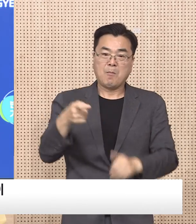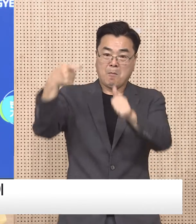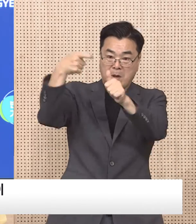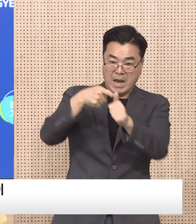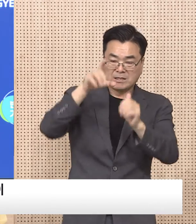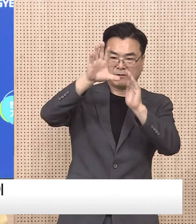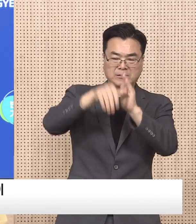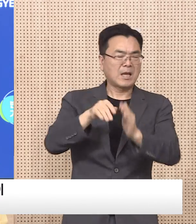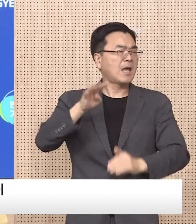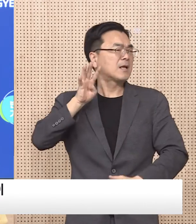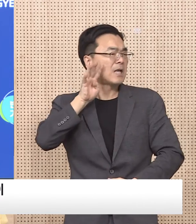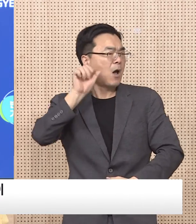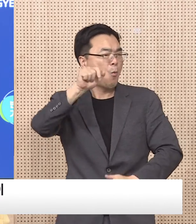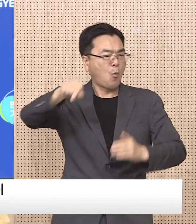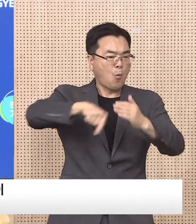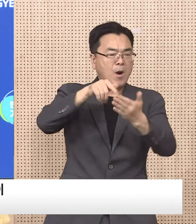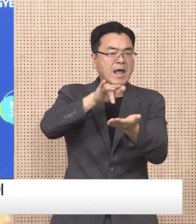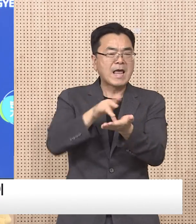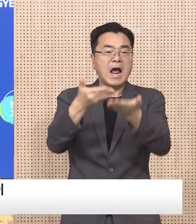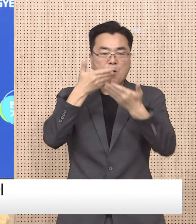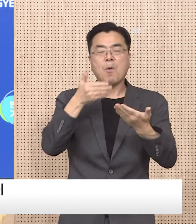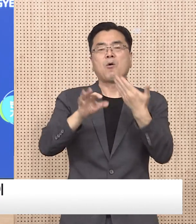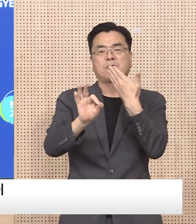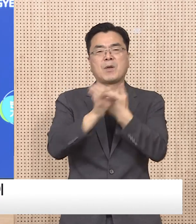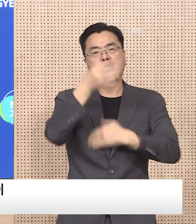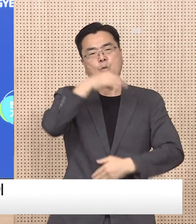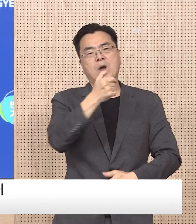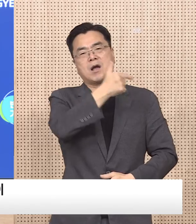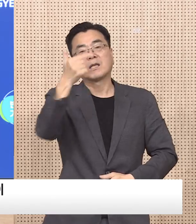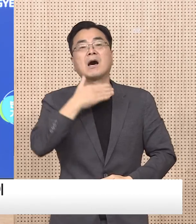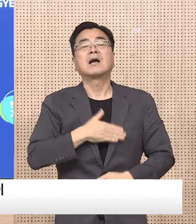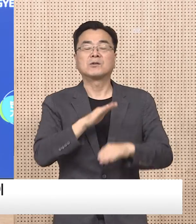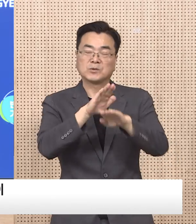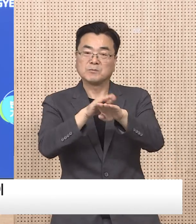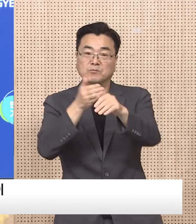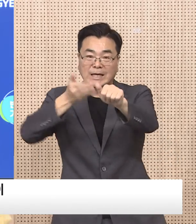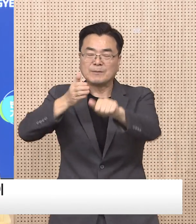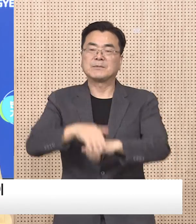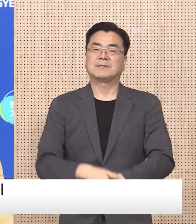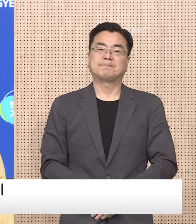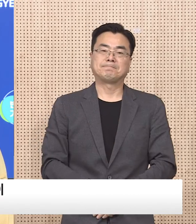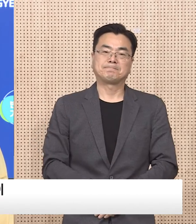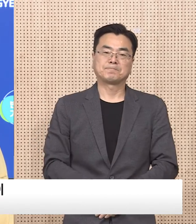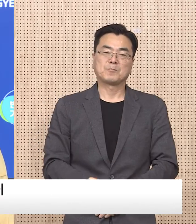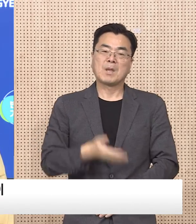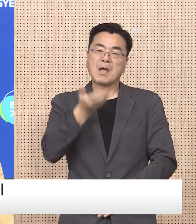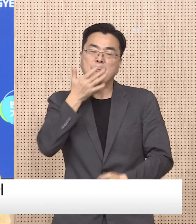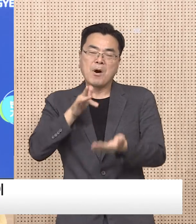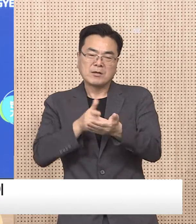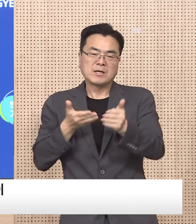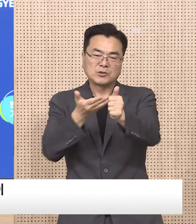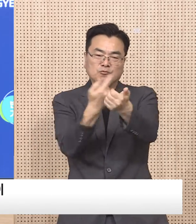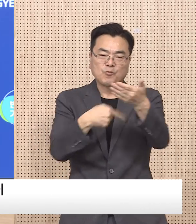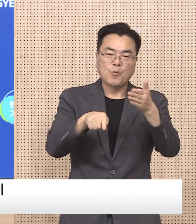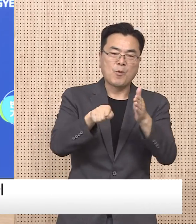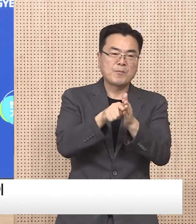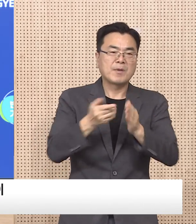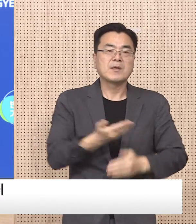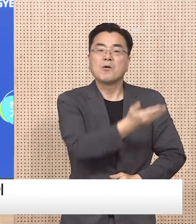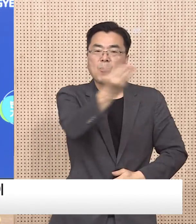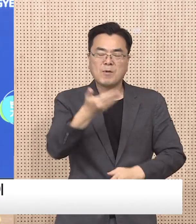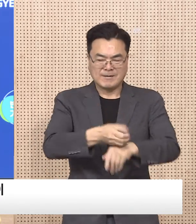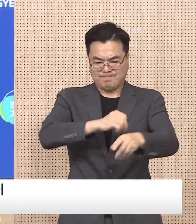내 적극적인 치료제 투여하기 중증 예방에 매우 중요합니다. 먹는 치료제 처방 제고를 위해서 오류기간과 도민